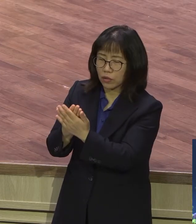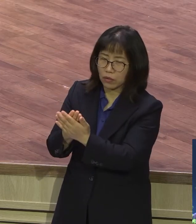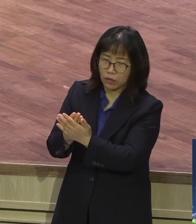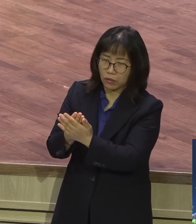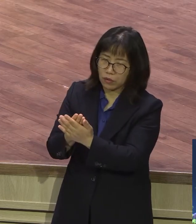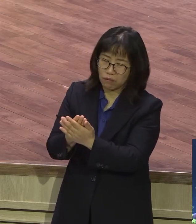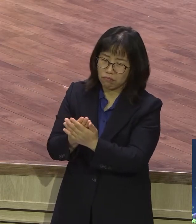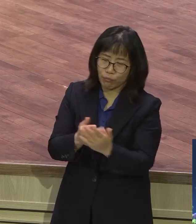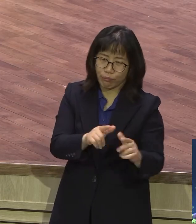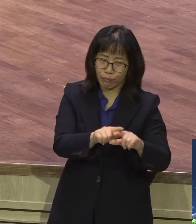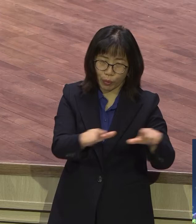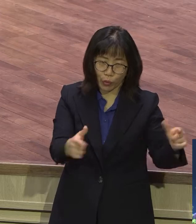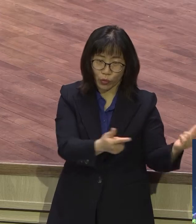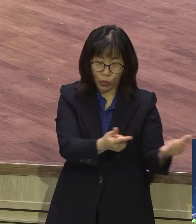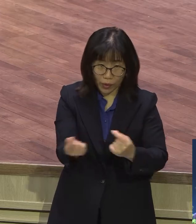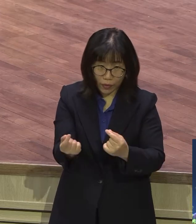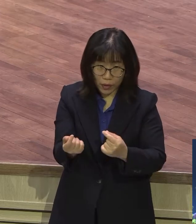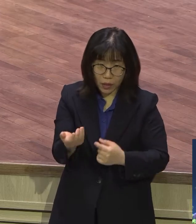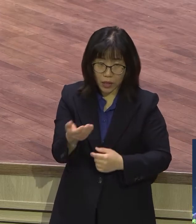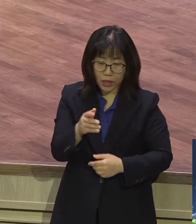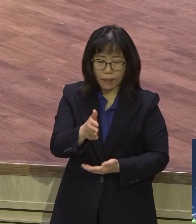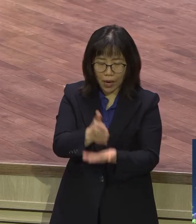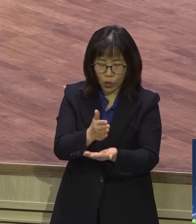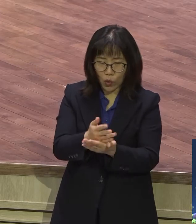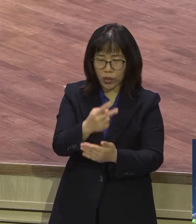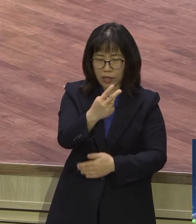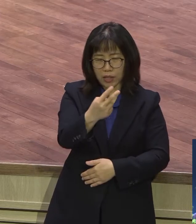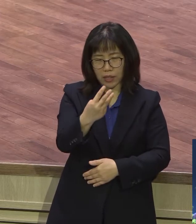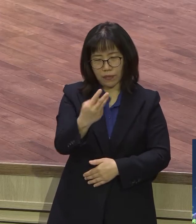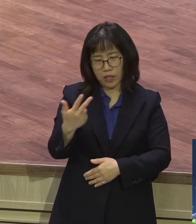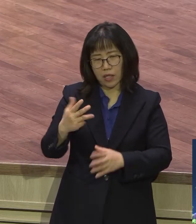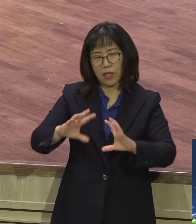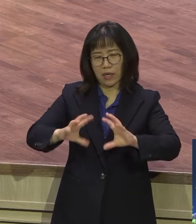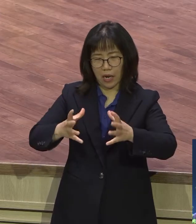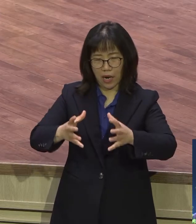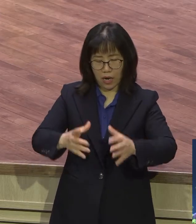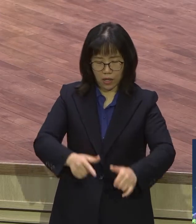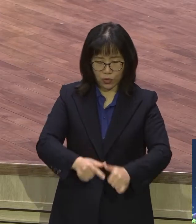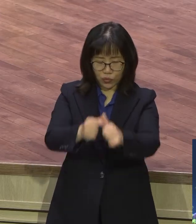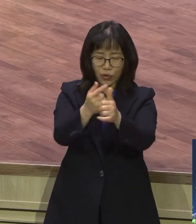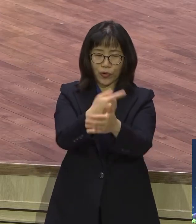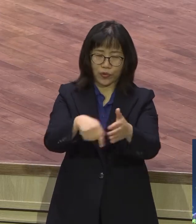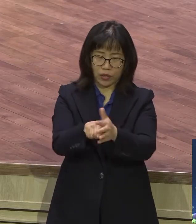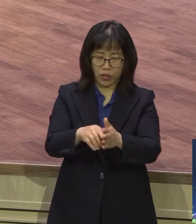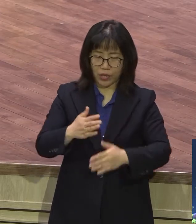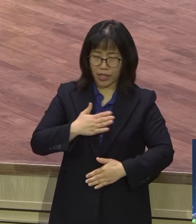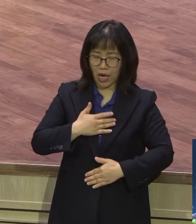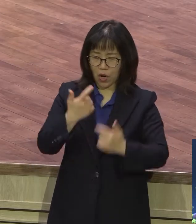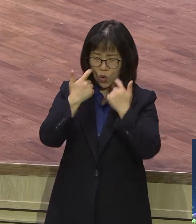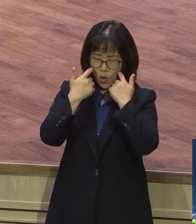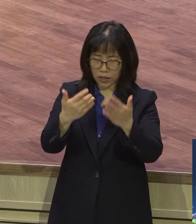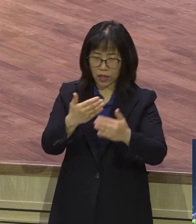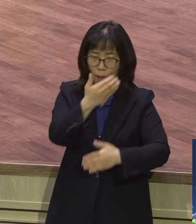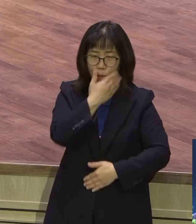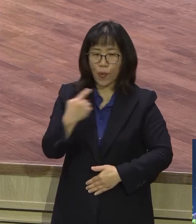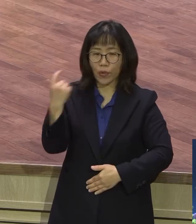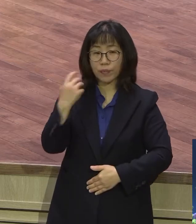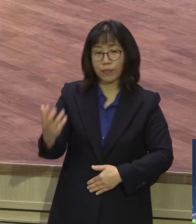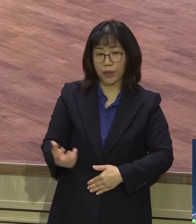2, 3천나라 살려야 됩니다 네가 어떻게 살리는데 내게 확실한 복음이 있습니다 네 복음이 뭔데 오직 그리스도 오직 하리없는 나라